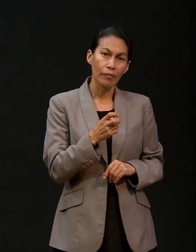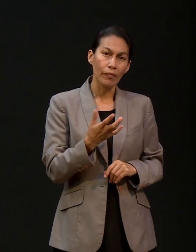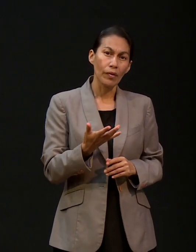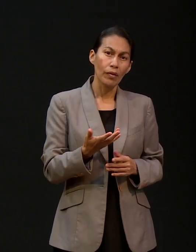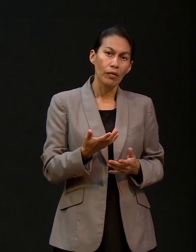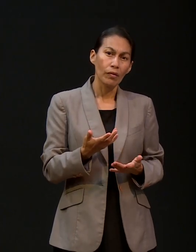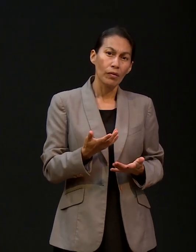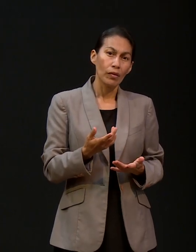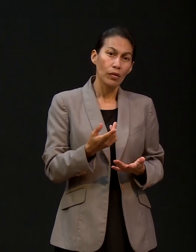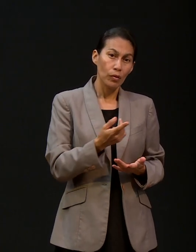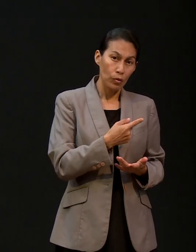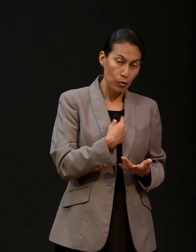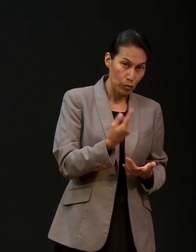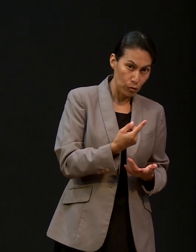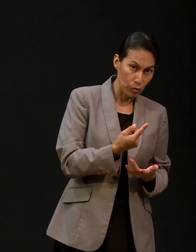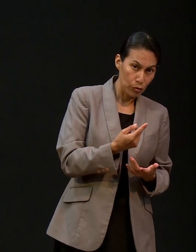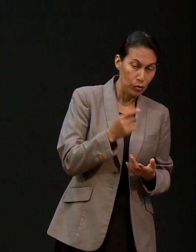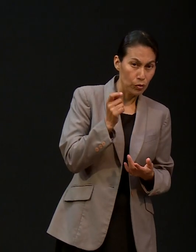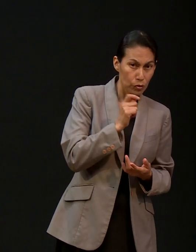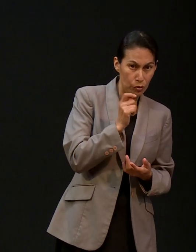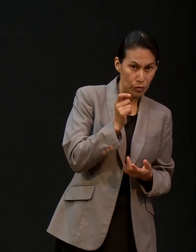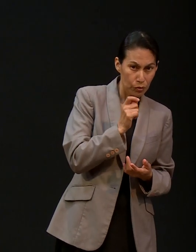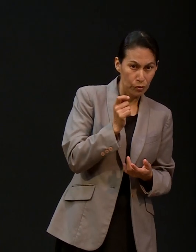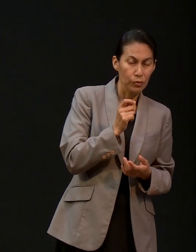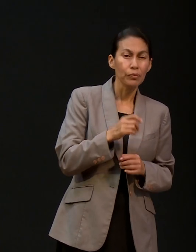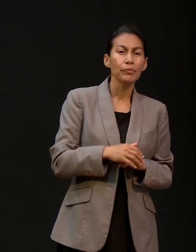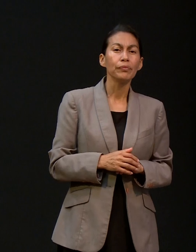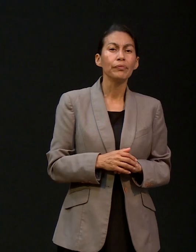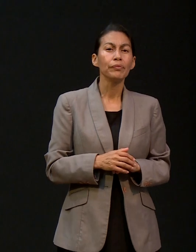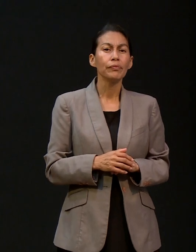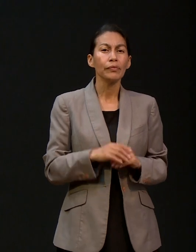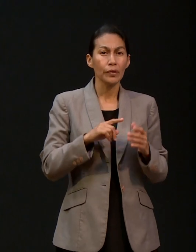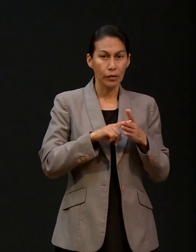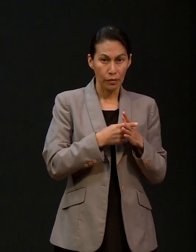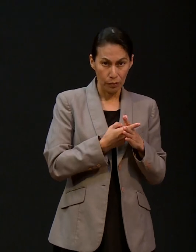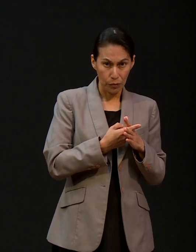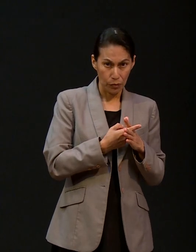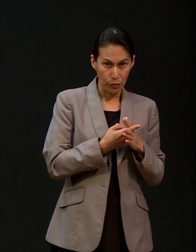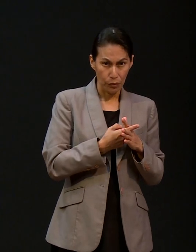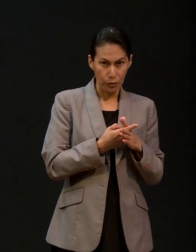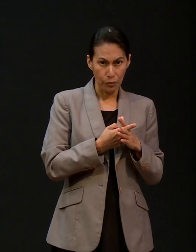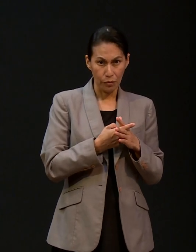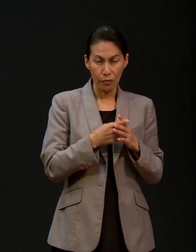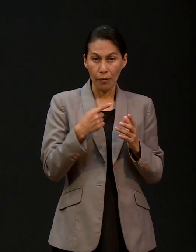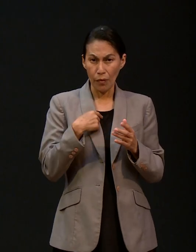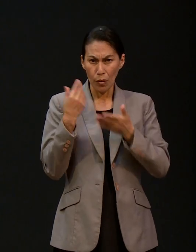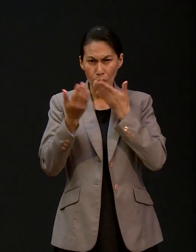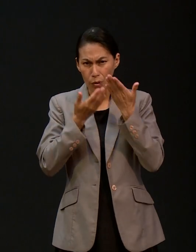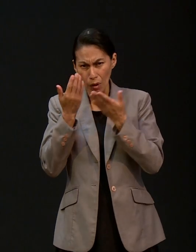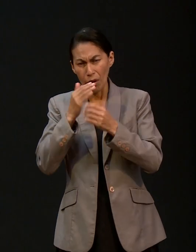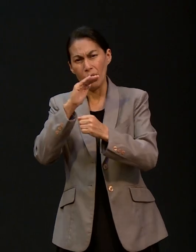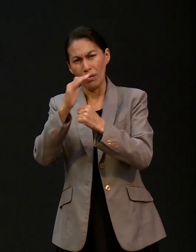así fue como también empezamos una relación de noviazgo en aquel entonces. Todavía no nos casábamos, terminé la carrera.